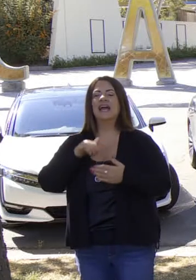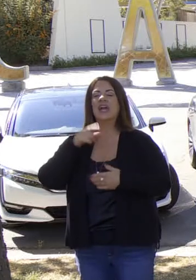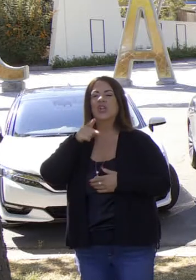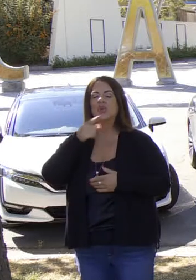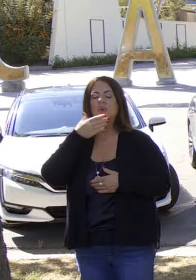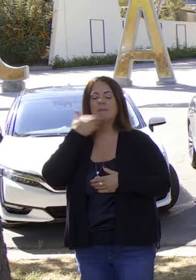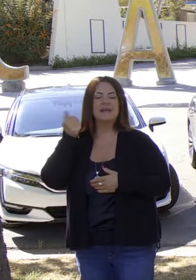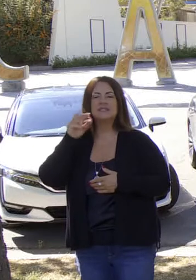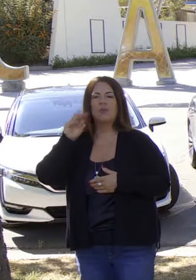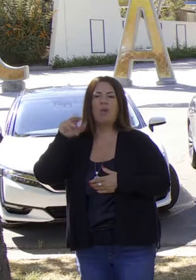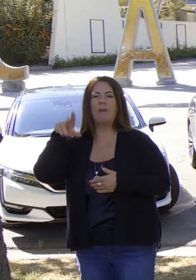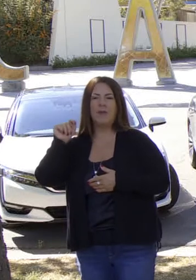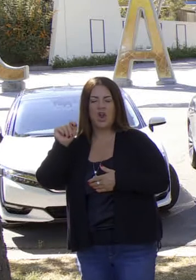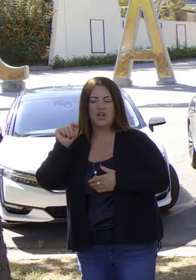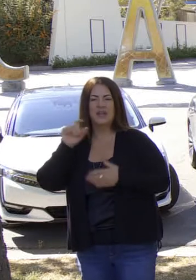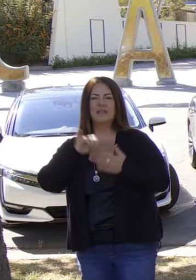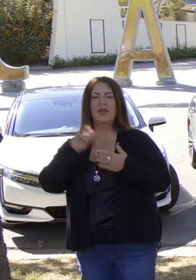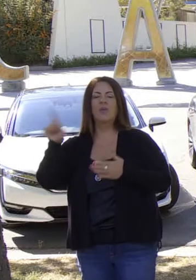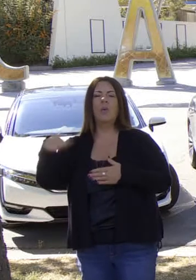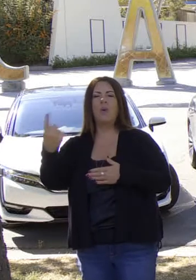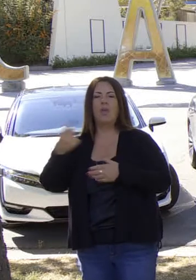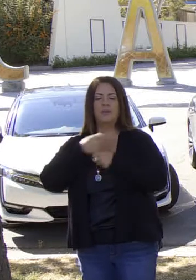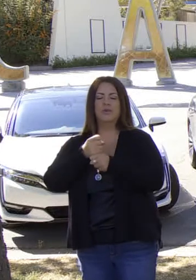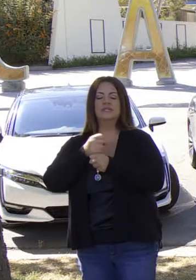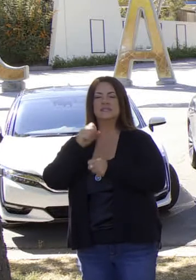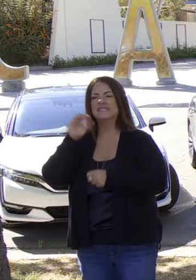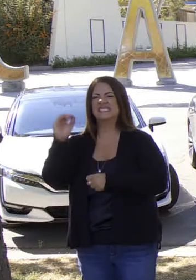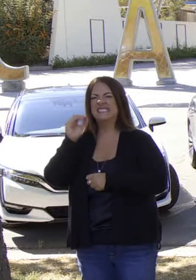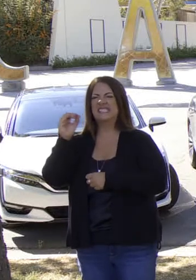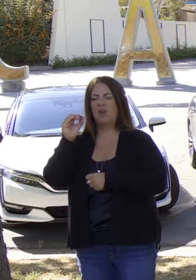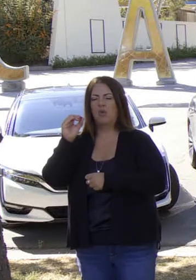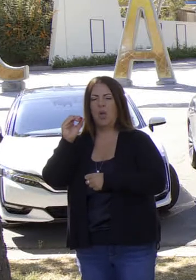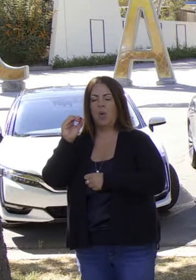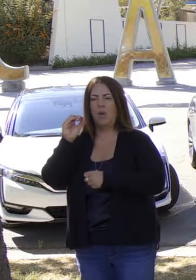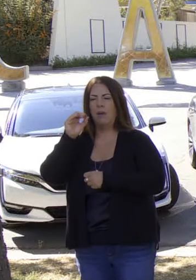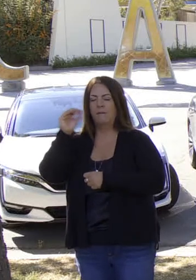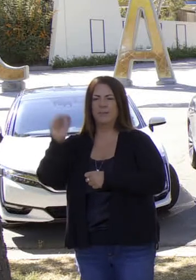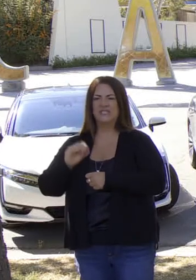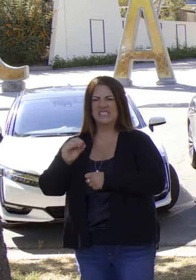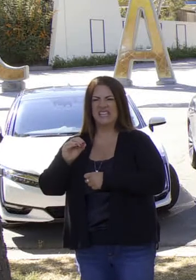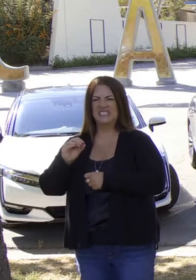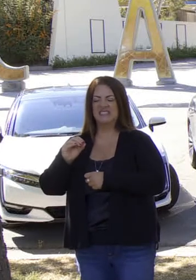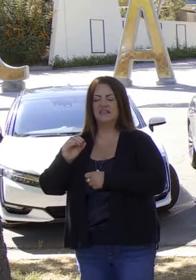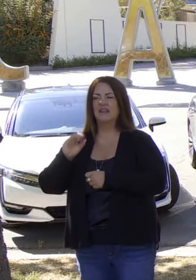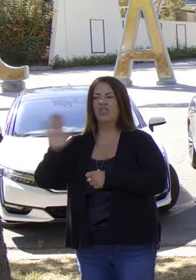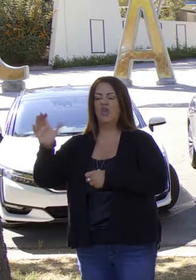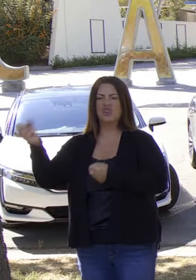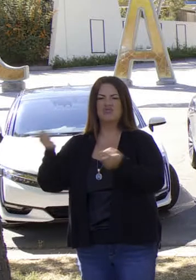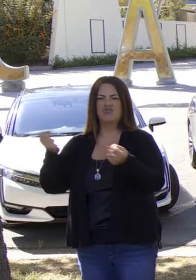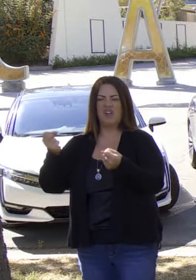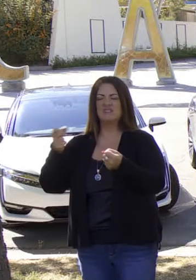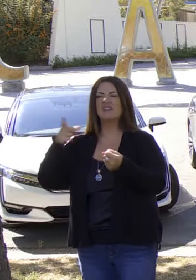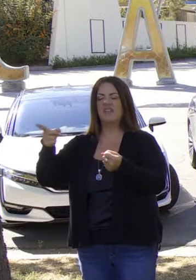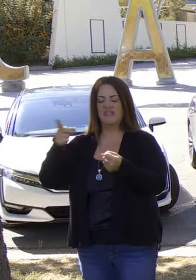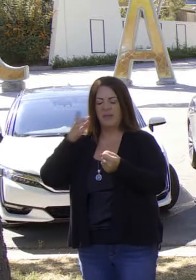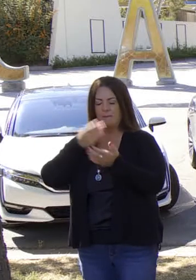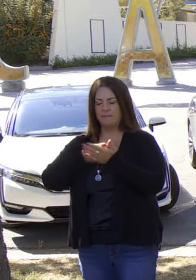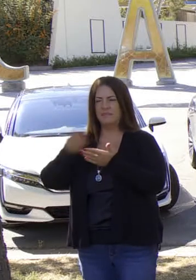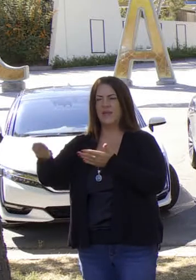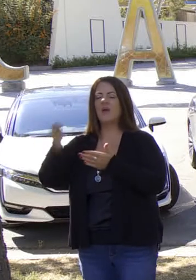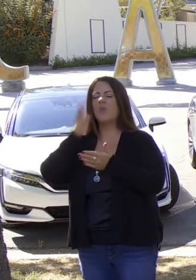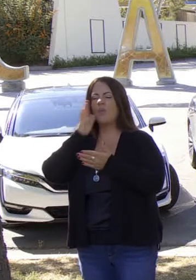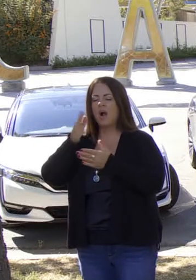que vamos a ganarle a California y van a producir solo una flota de camiones eléctricos para el